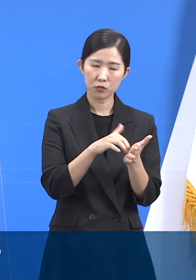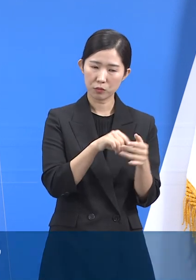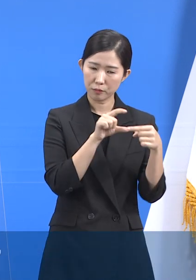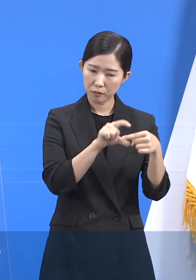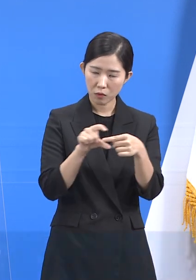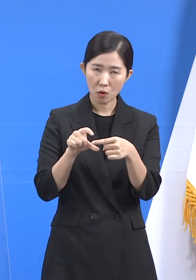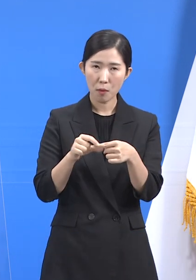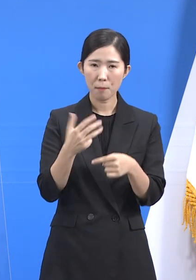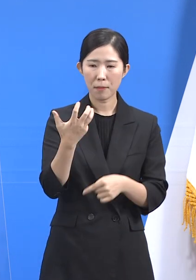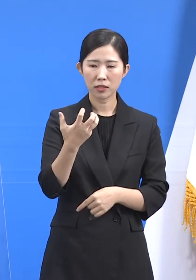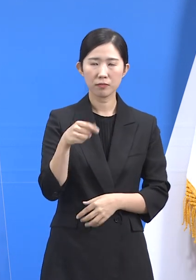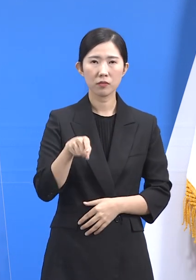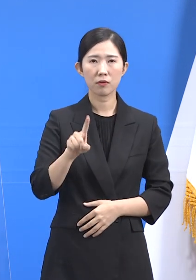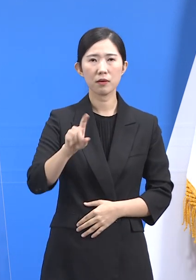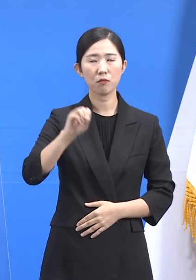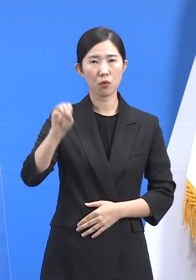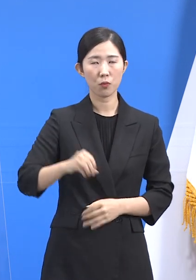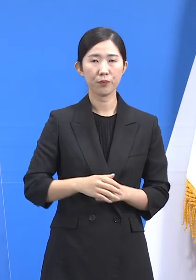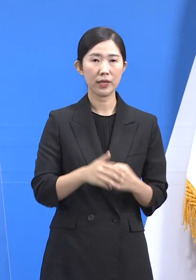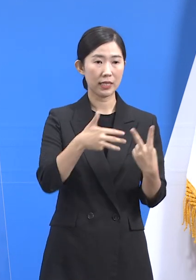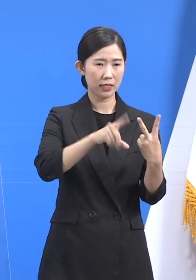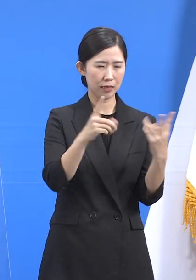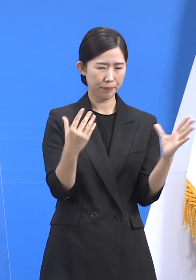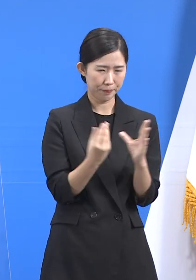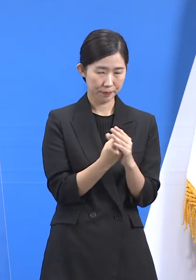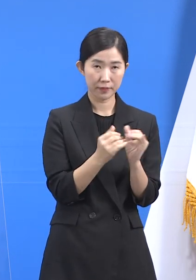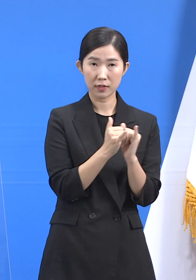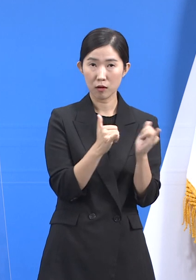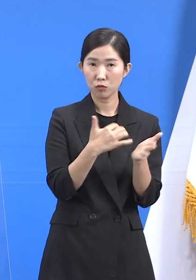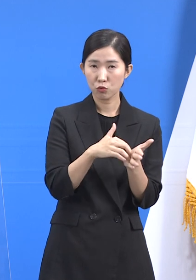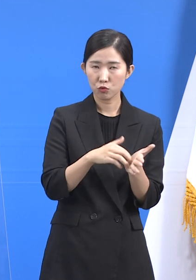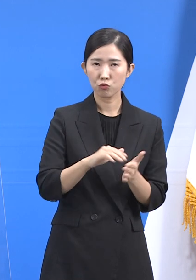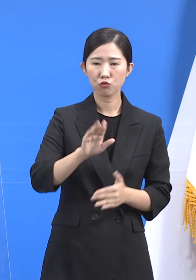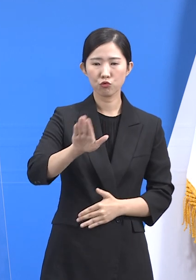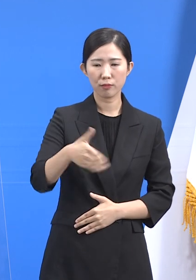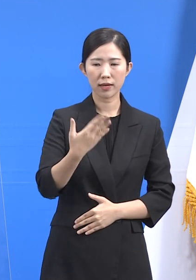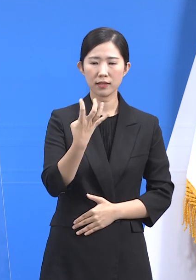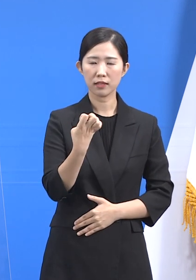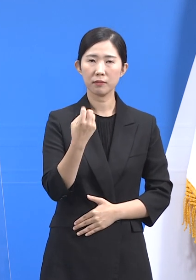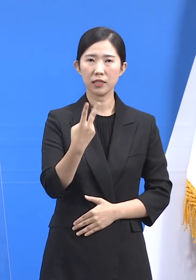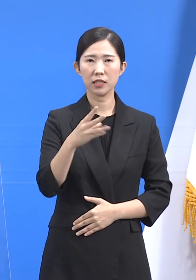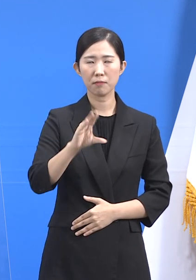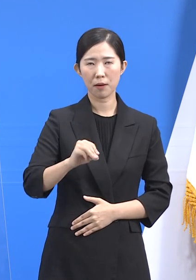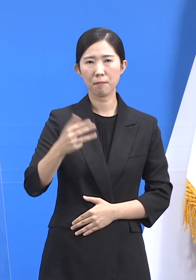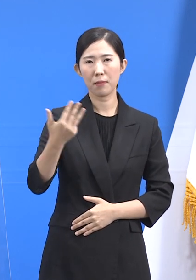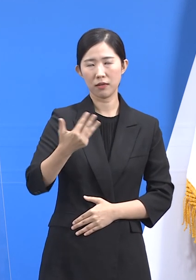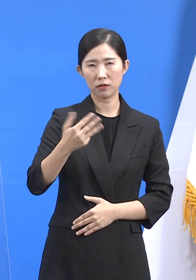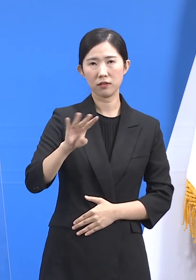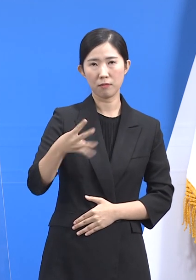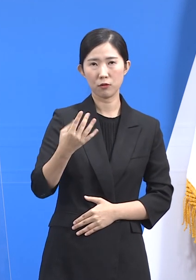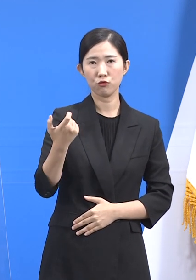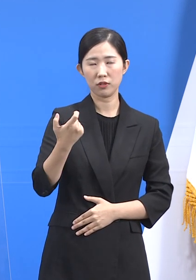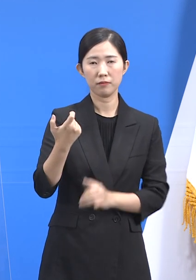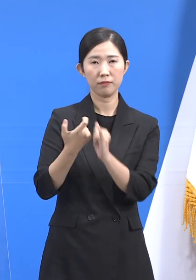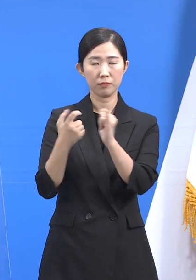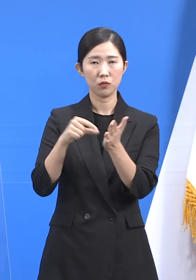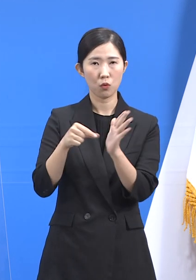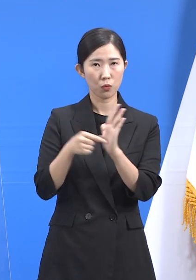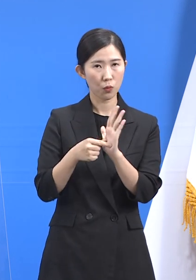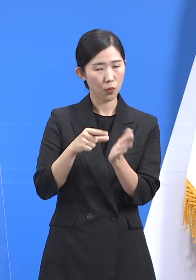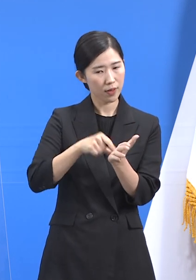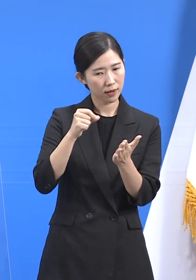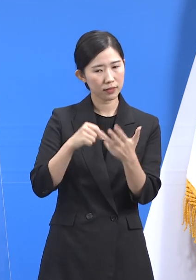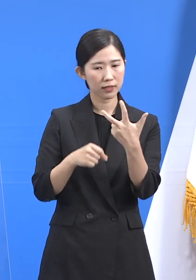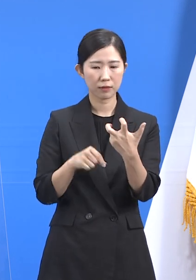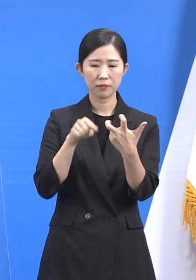.1%에 해당합니다. 2차 접종까지 완료하신 분은 총 942만 8,460명으로 도 인구 대비 70